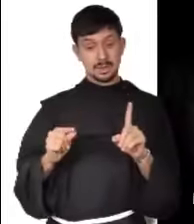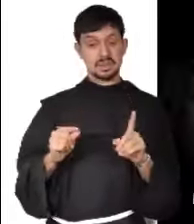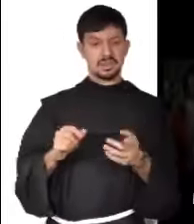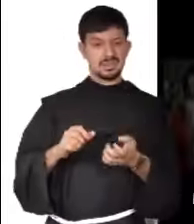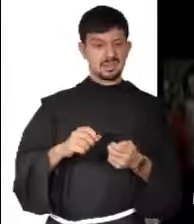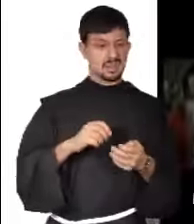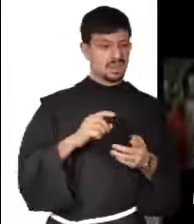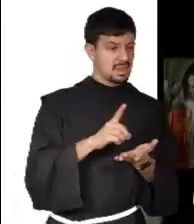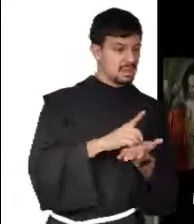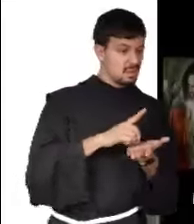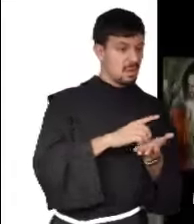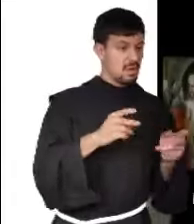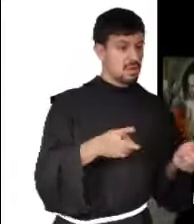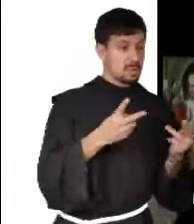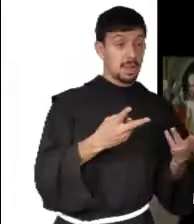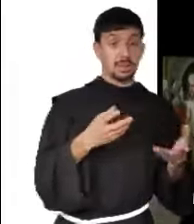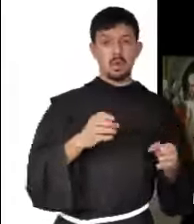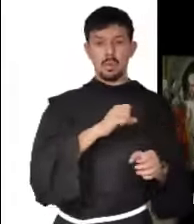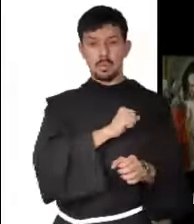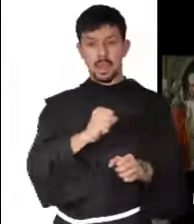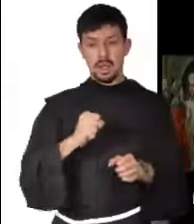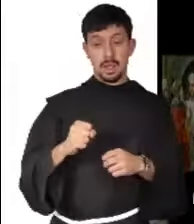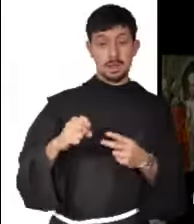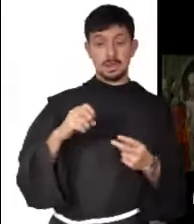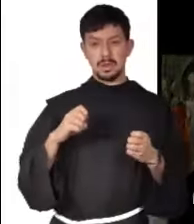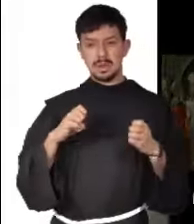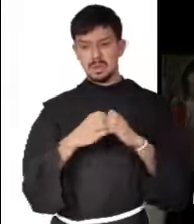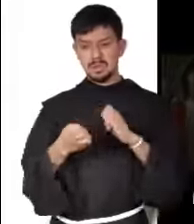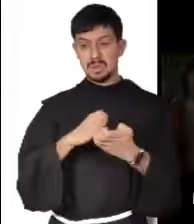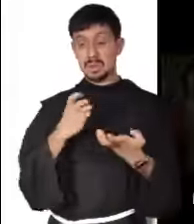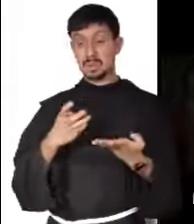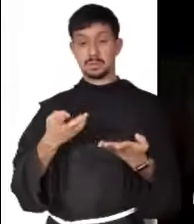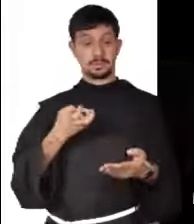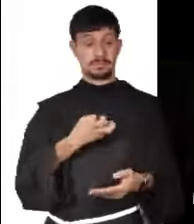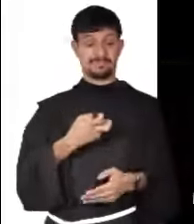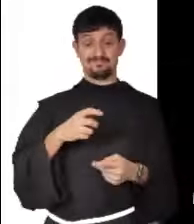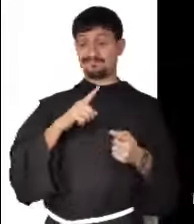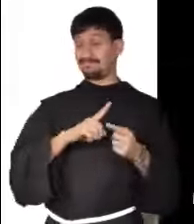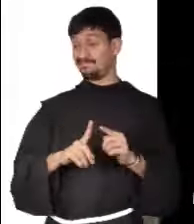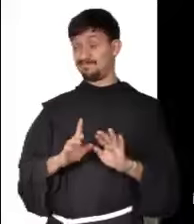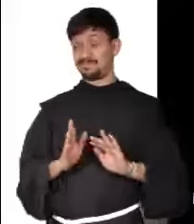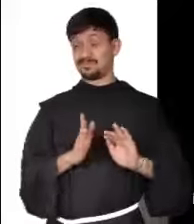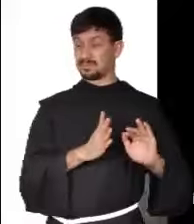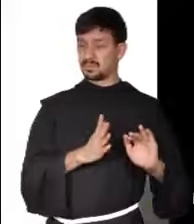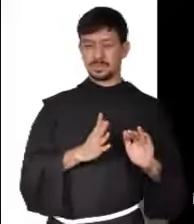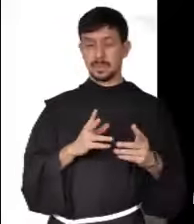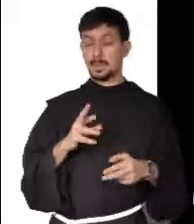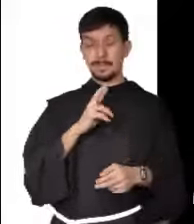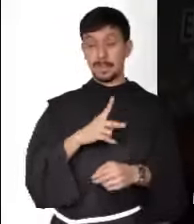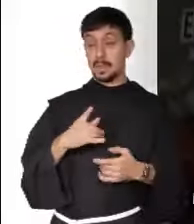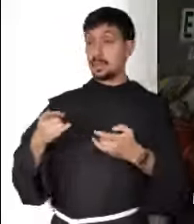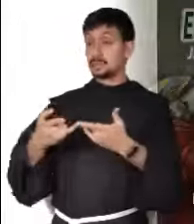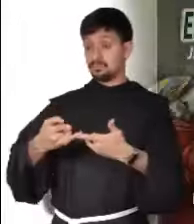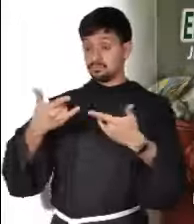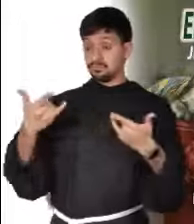mediante actividades ilícitas y delincuenciales, poniendo en riesgo todo lo que hemos alcanzado en nuestro